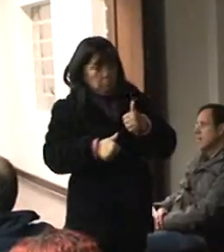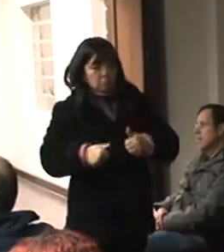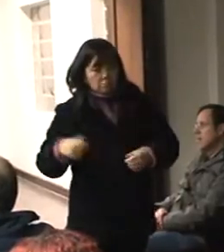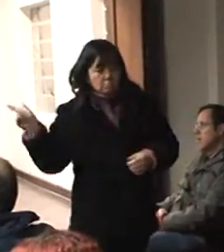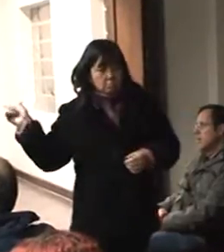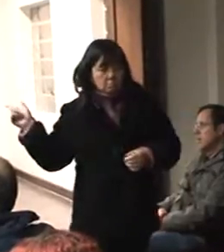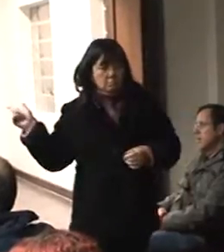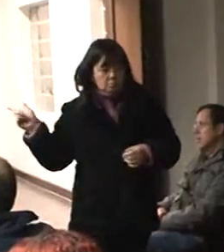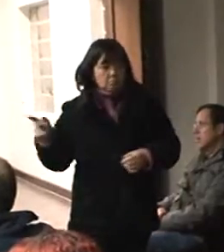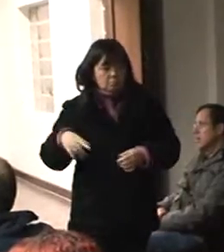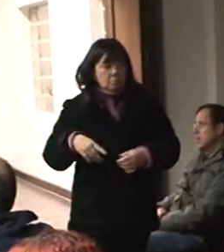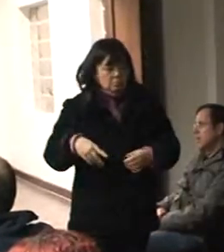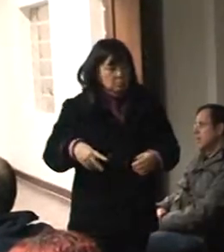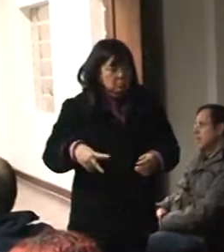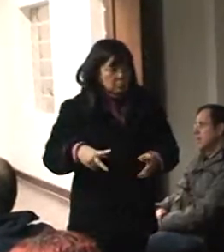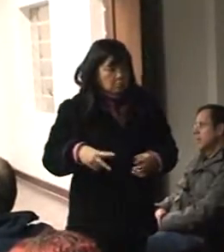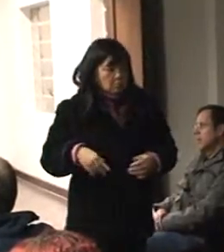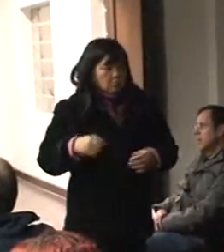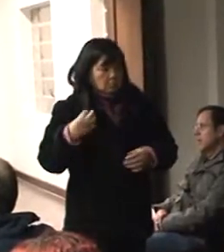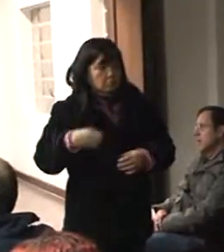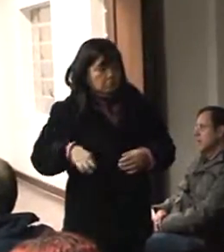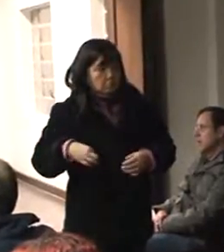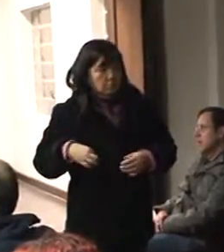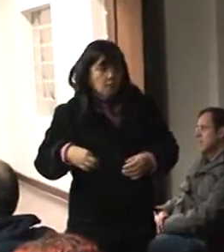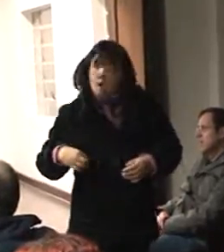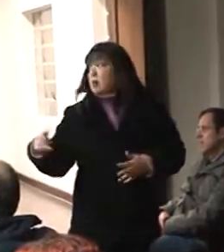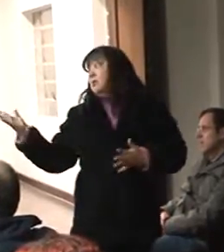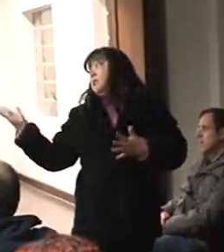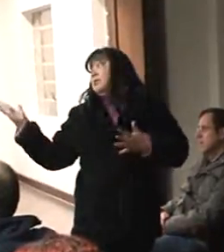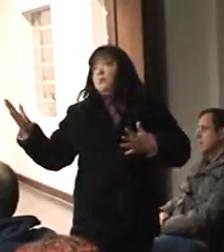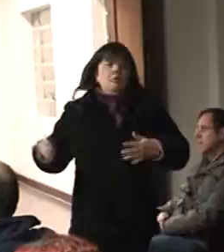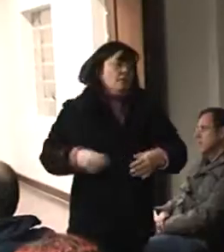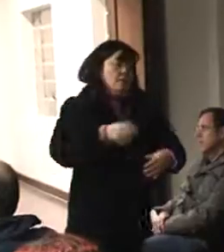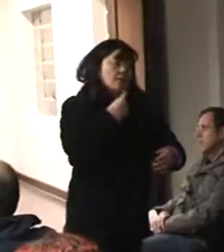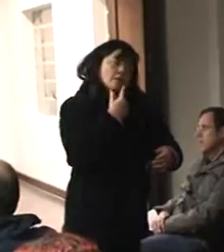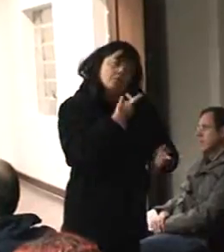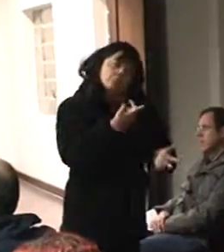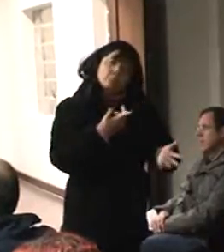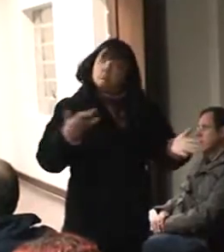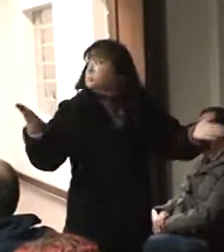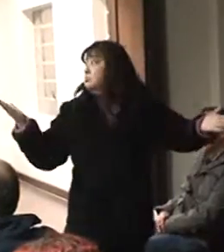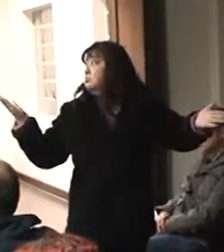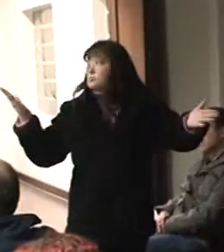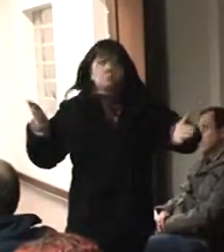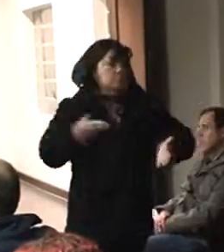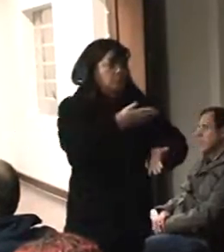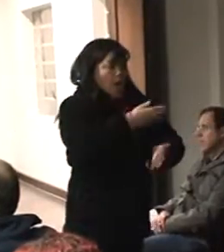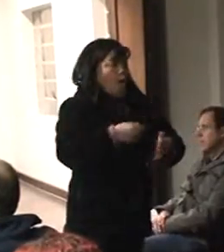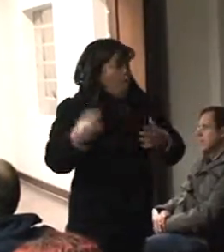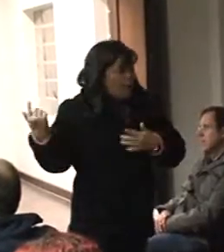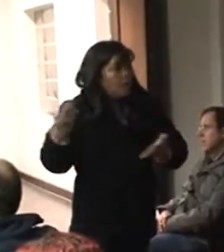Brasil para além do governo dele. E esse projeto de Brasil que ele estava falando é esse programa Brasil 2022.